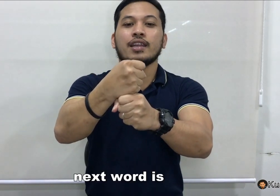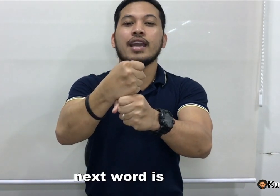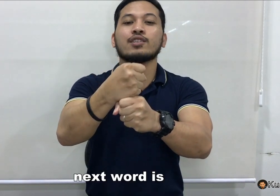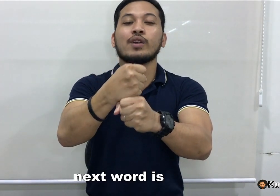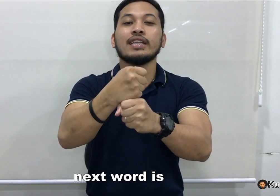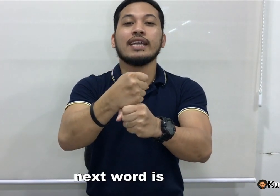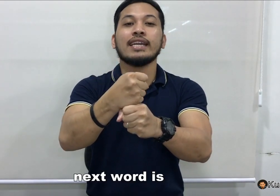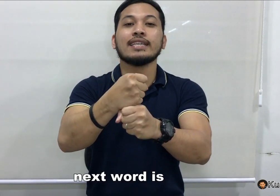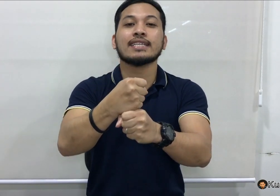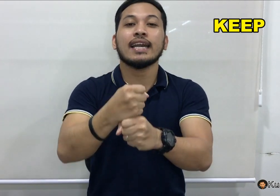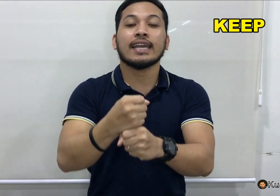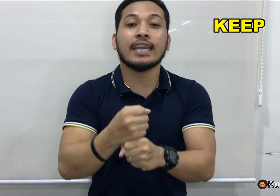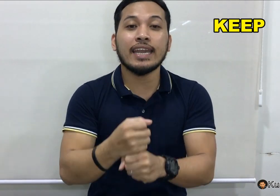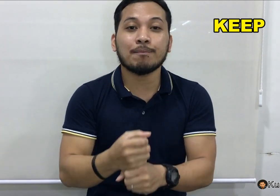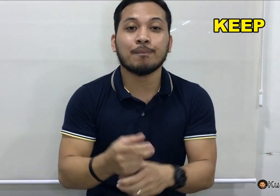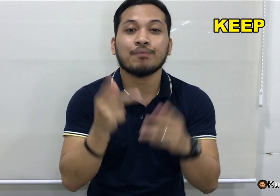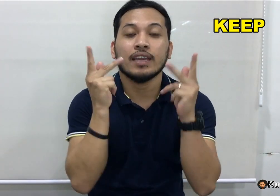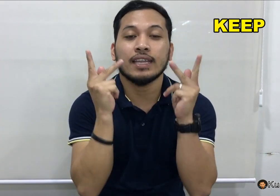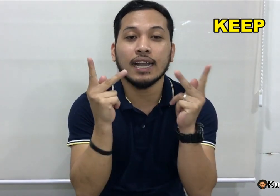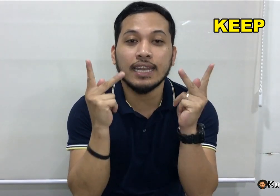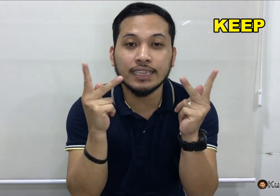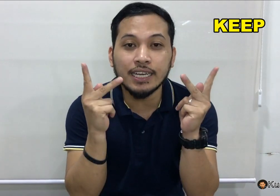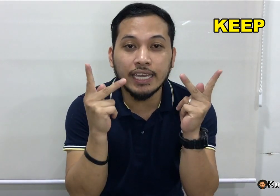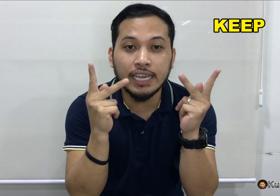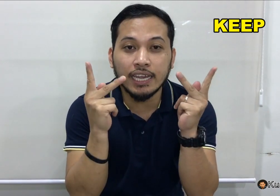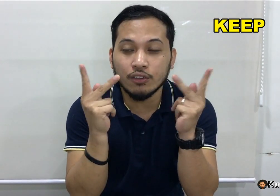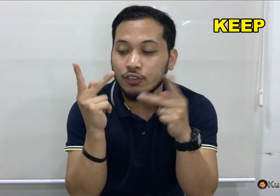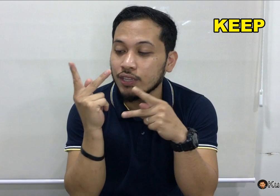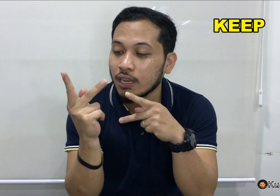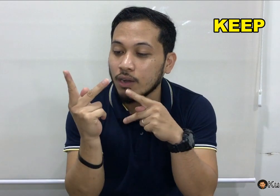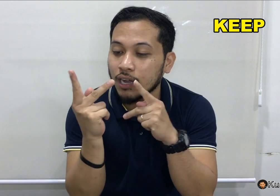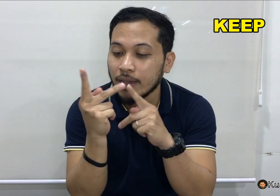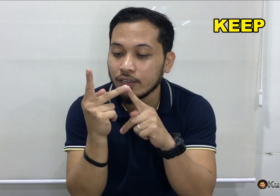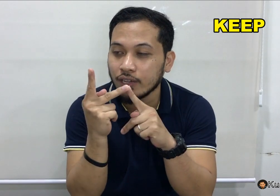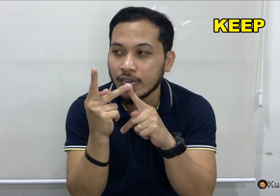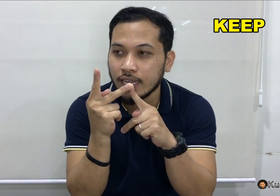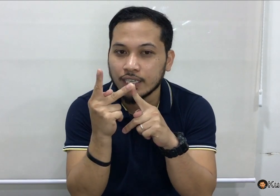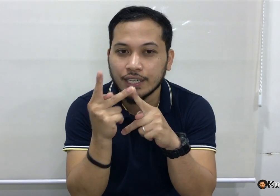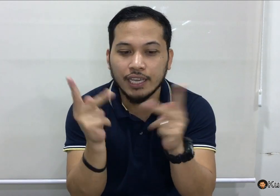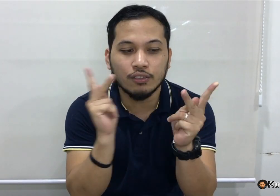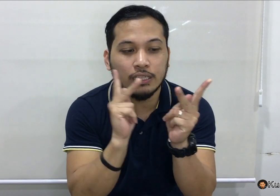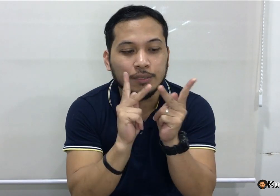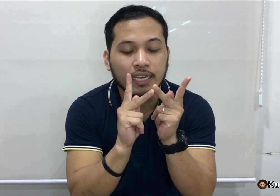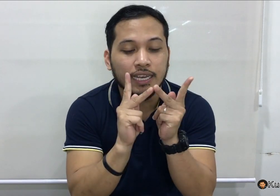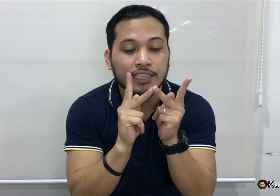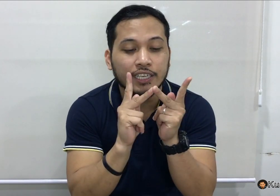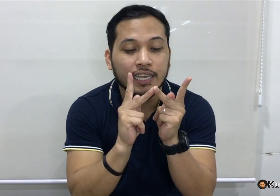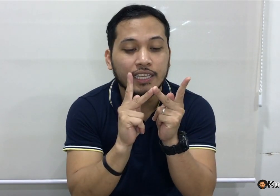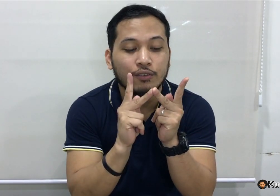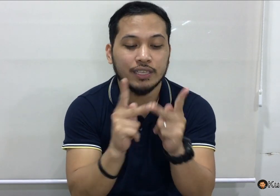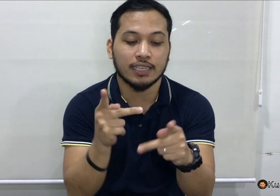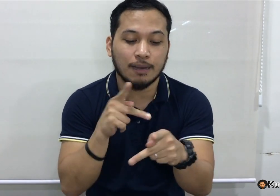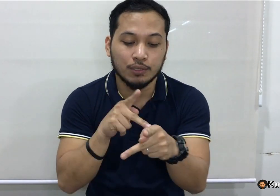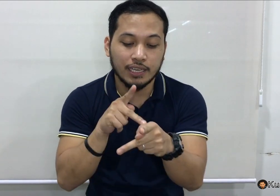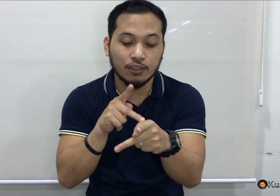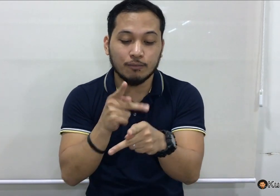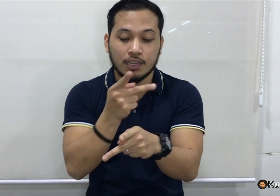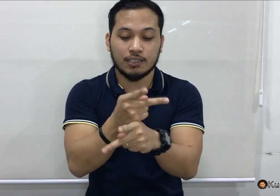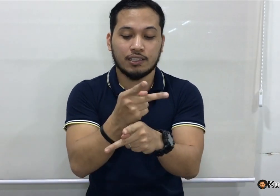Next word is, keep. Naka letter K kayo, yung dalawang kamay nyo. Ayan, letter K ito, tapos naka letter K din yung isa, tapos iganto mo lang siya,